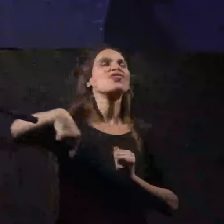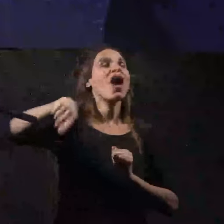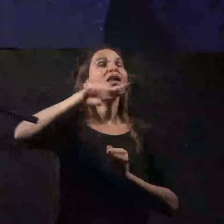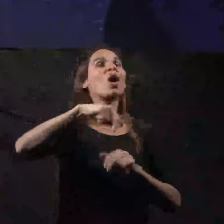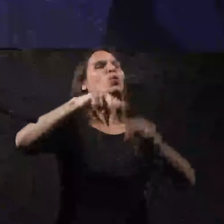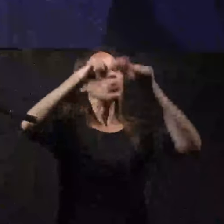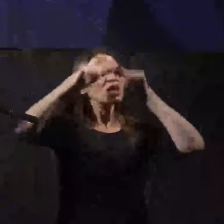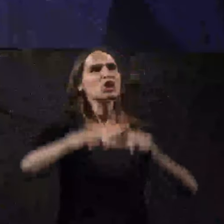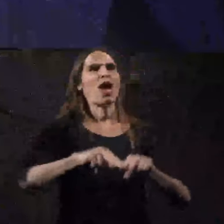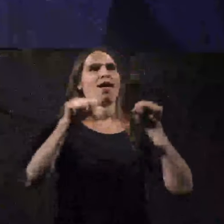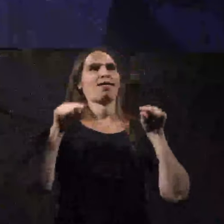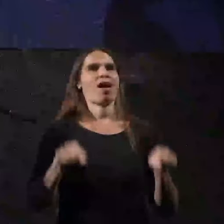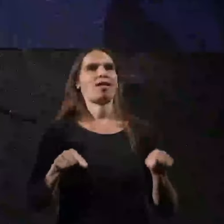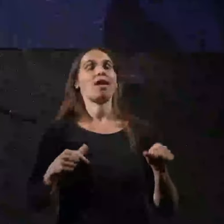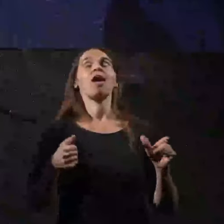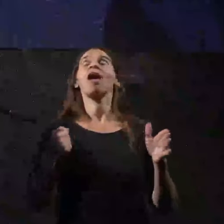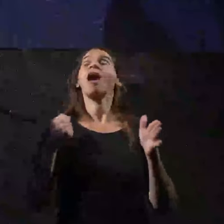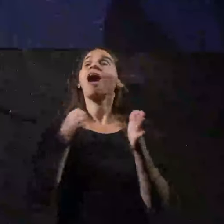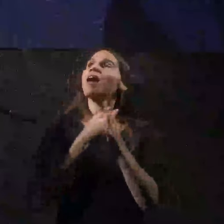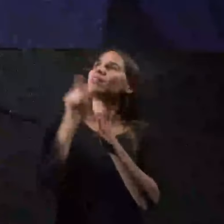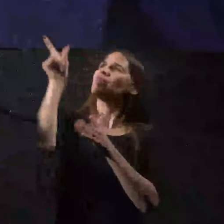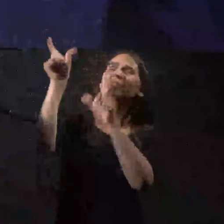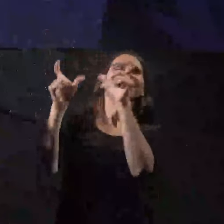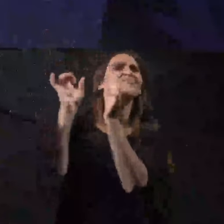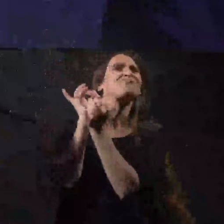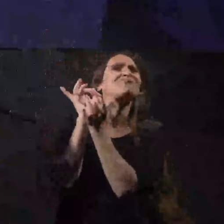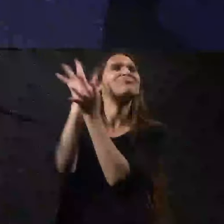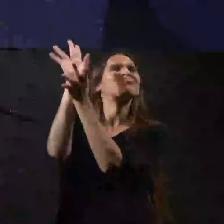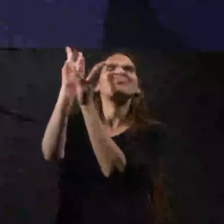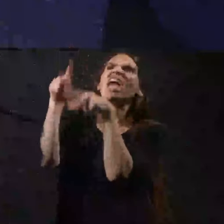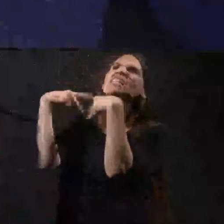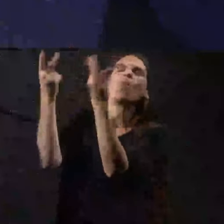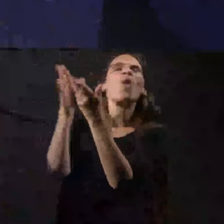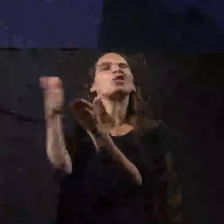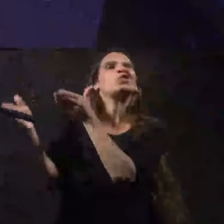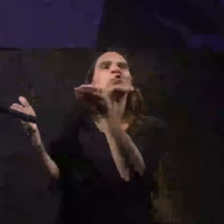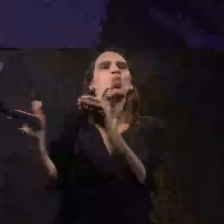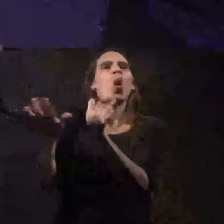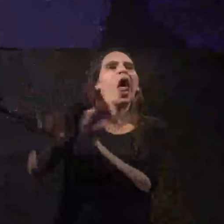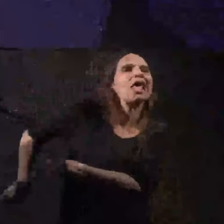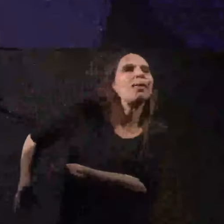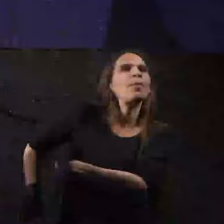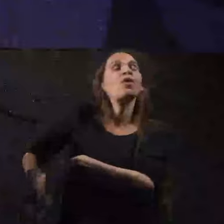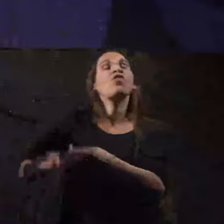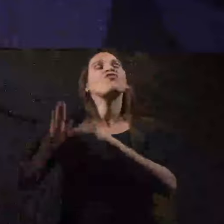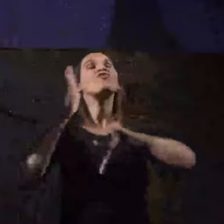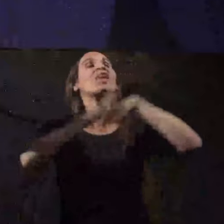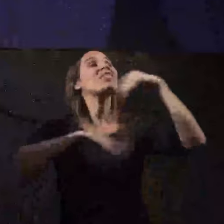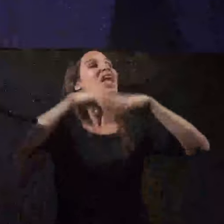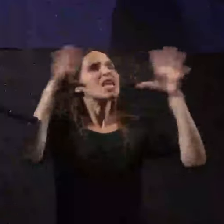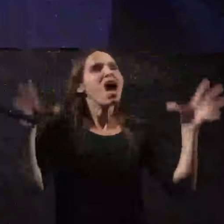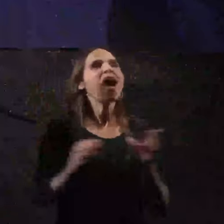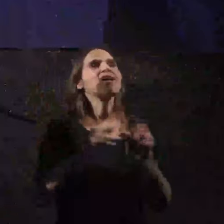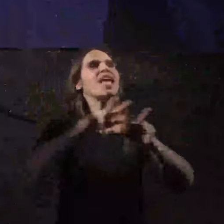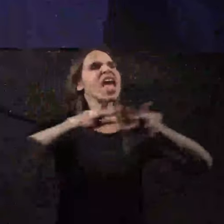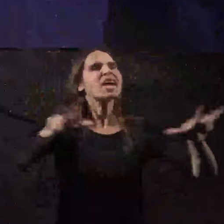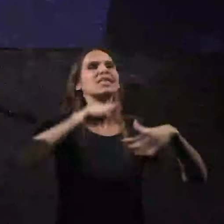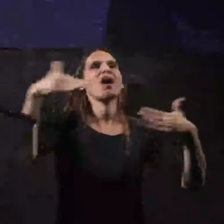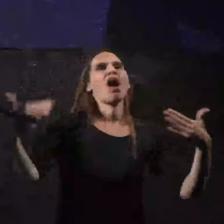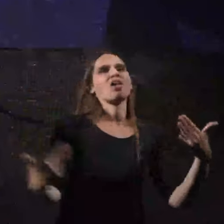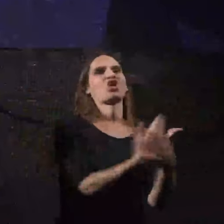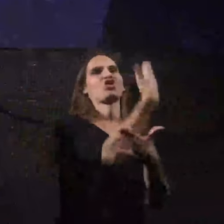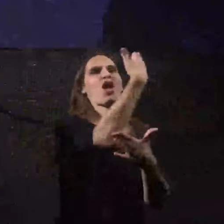נשאר כאן עד שנעיף אותם חזרה לשוליים ונבנה פה ביחד ארץ